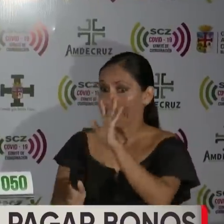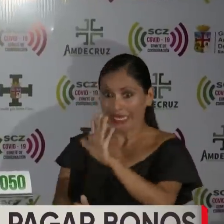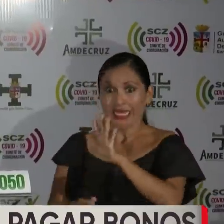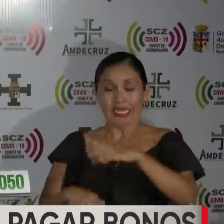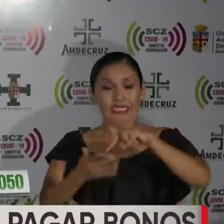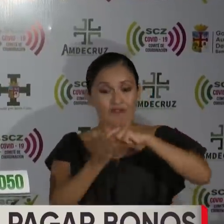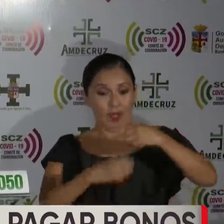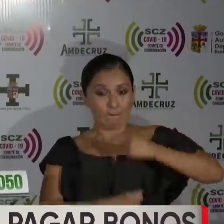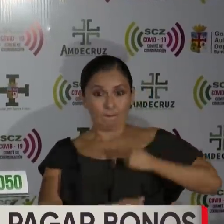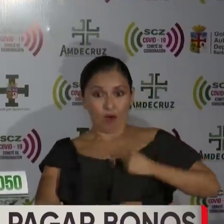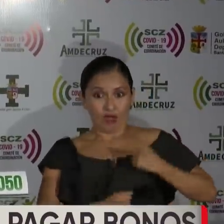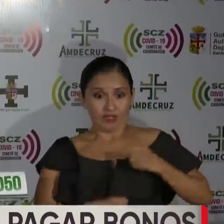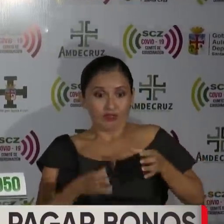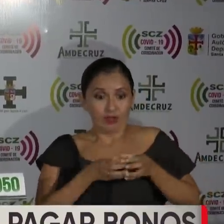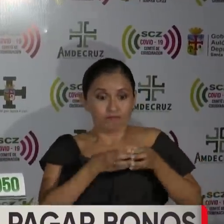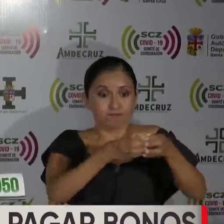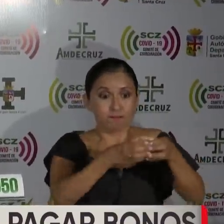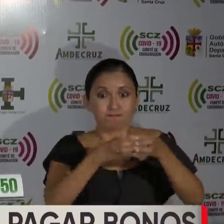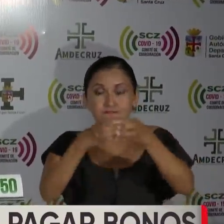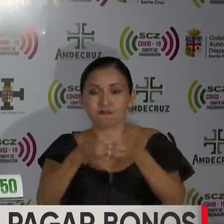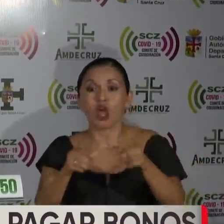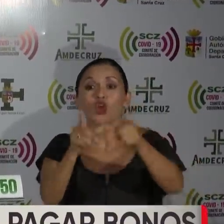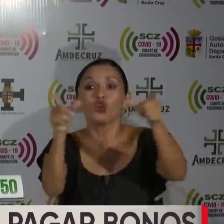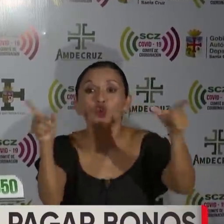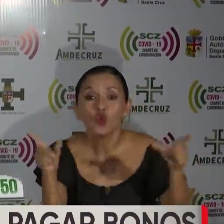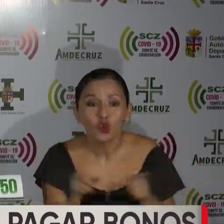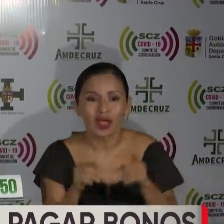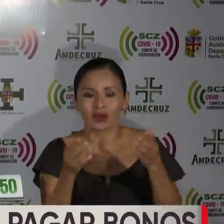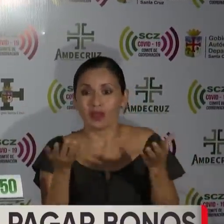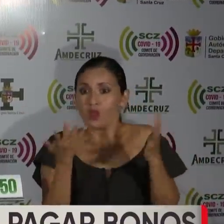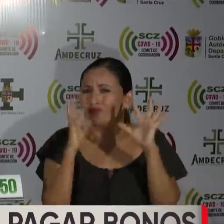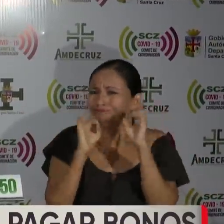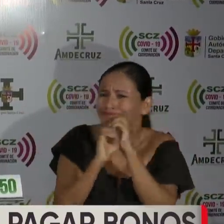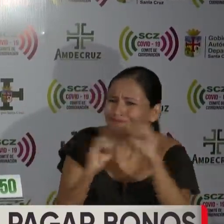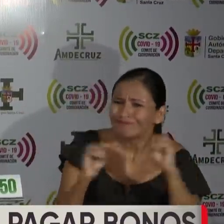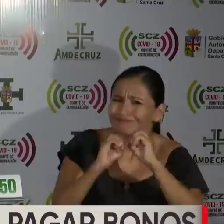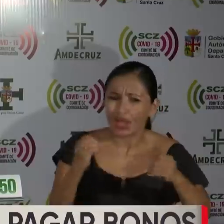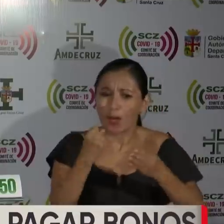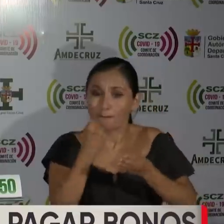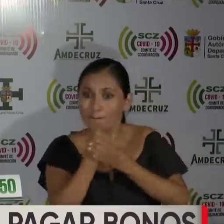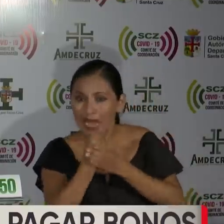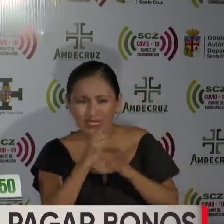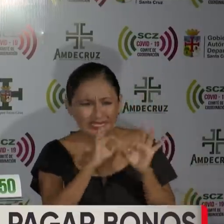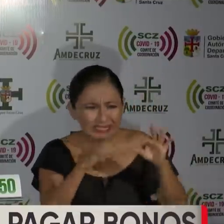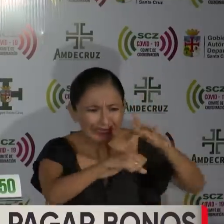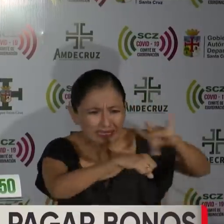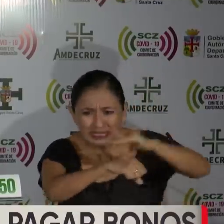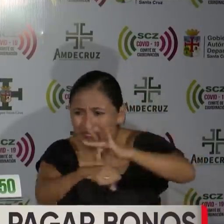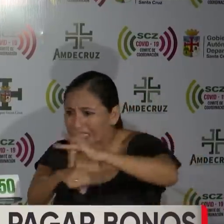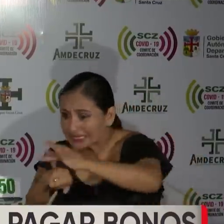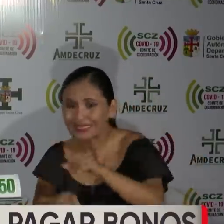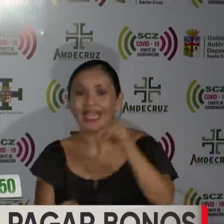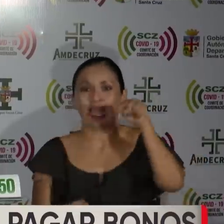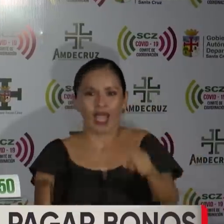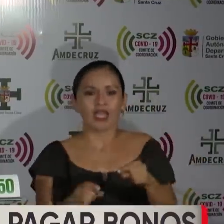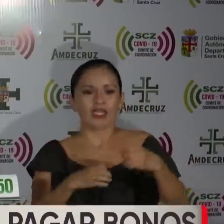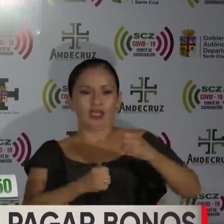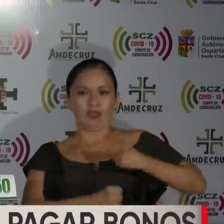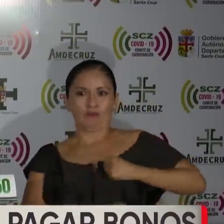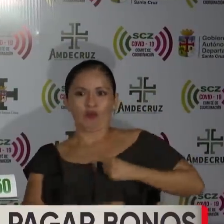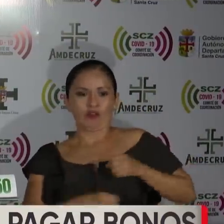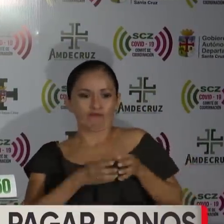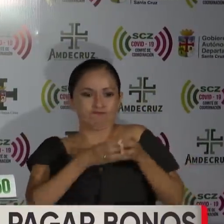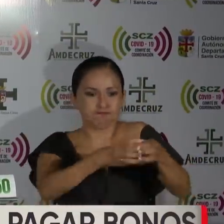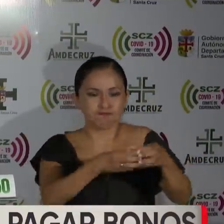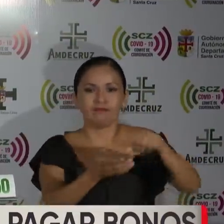brigadas móviles van a llegar a aquellos lugares donde no existe ninguna agencia bancaria donde se pueda cobrar